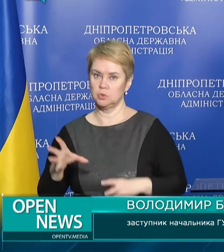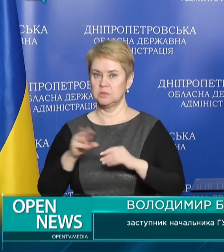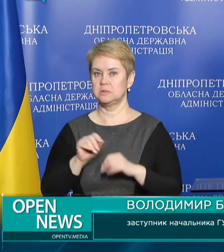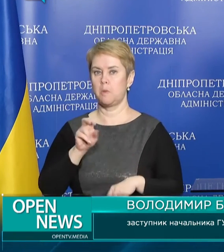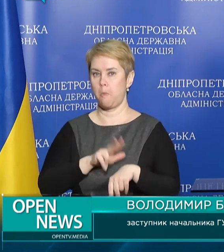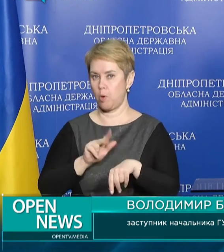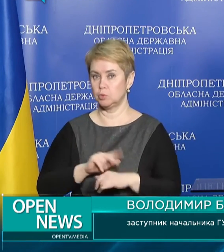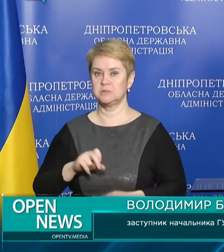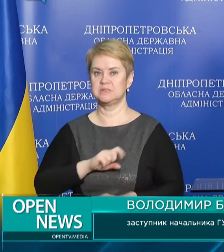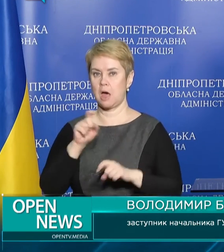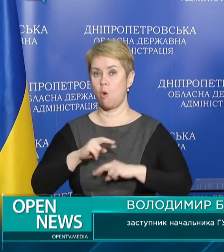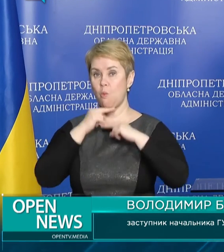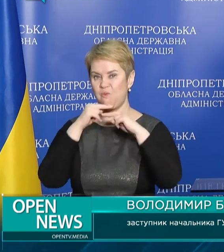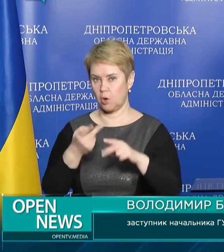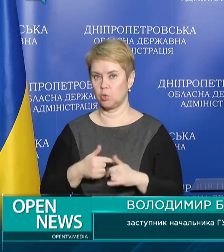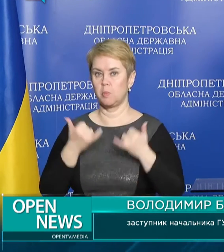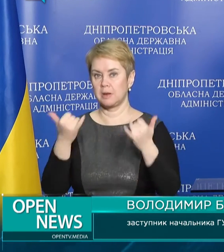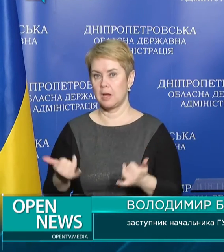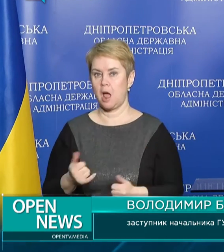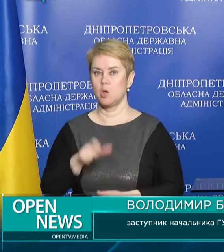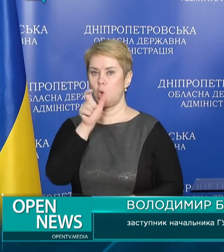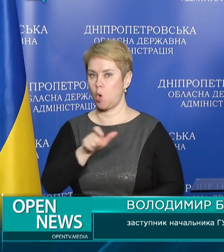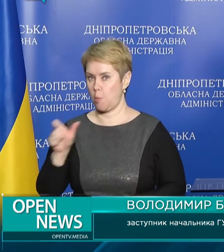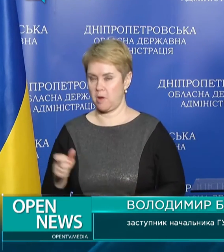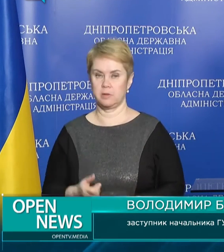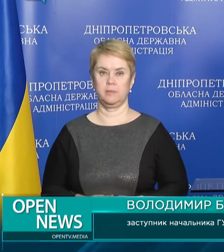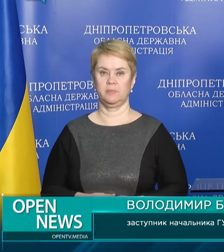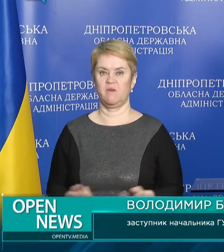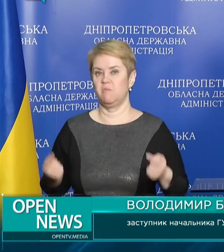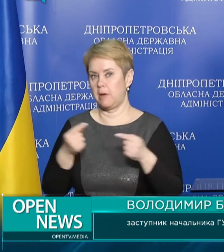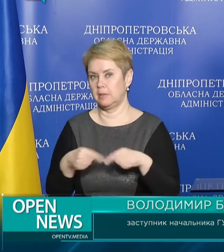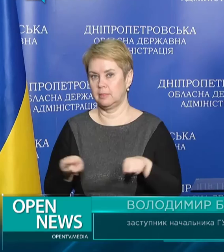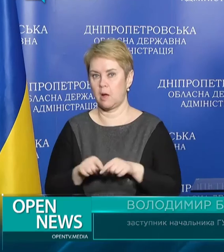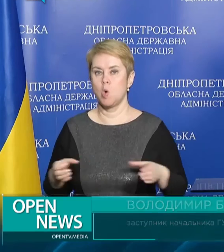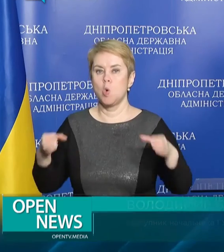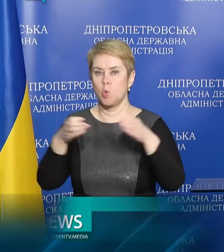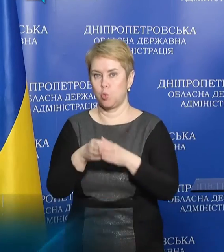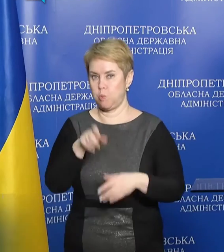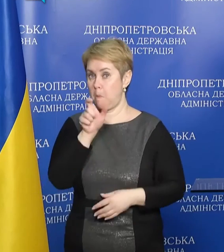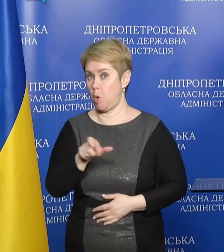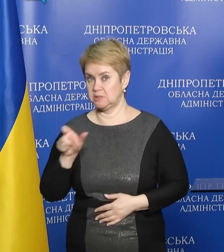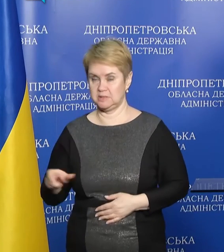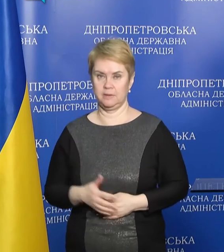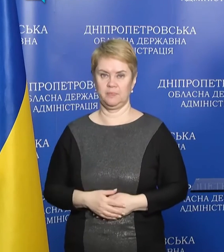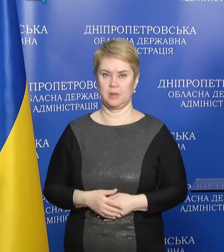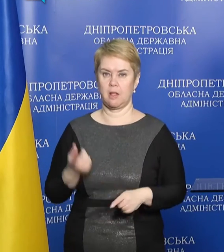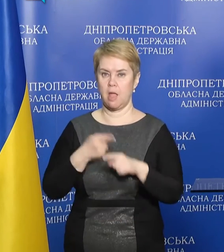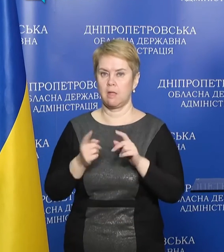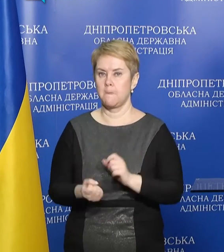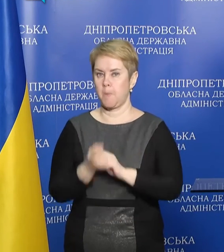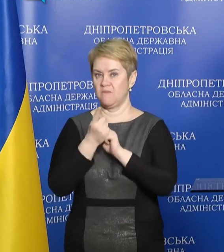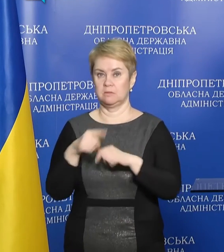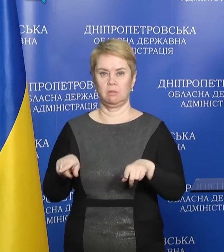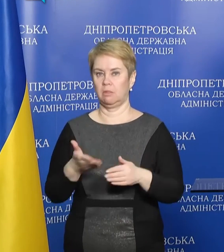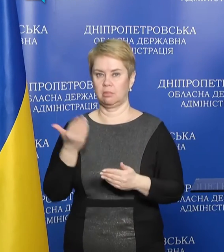за увагу, яку приділяють громадяни певним групам осіб, які появилися